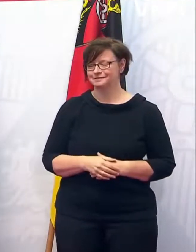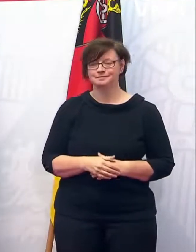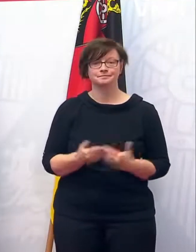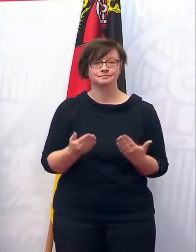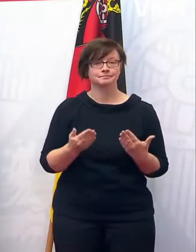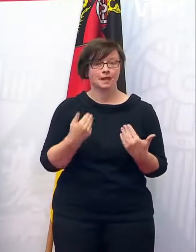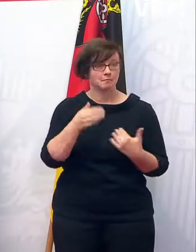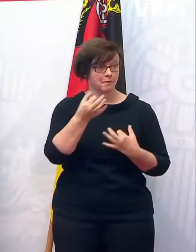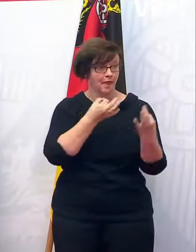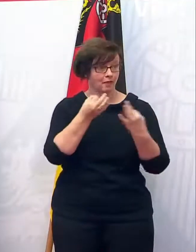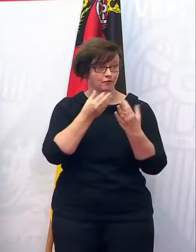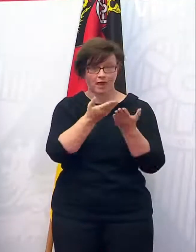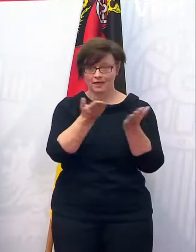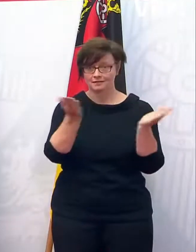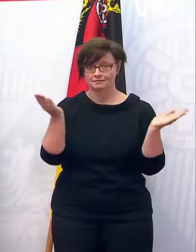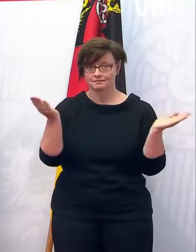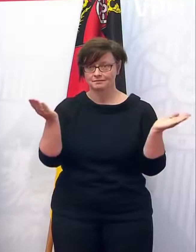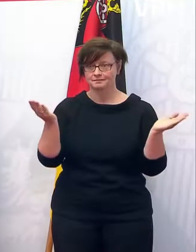gibt es weitere Fragen?